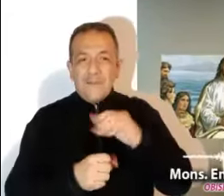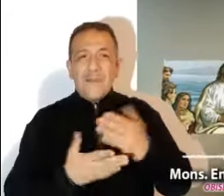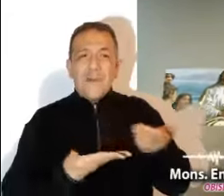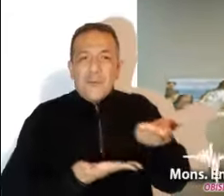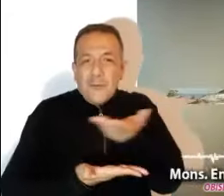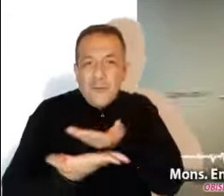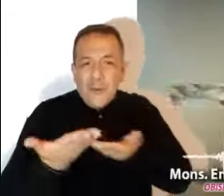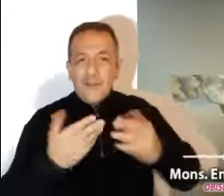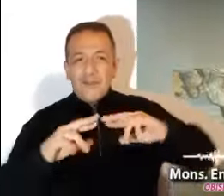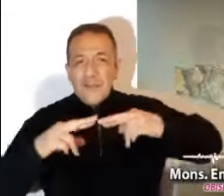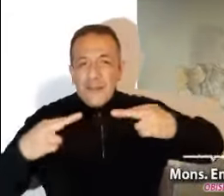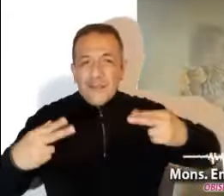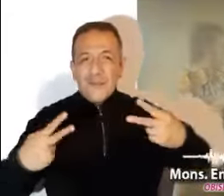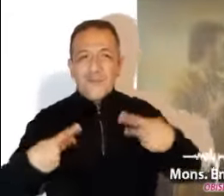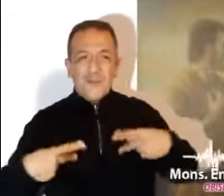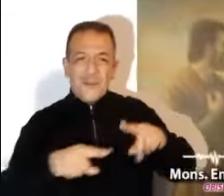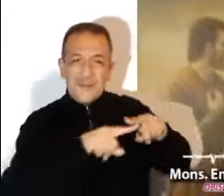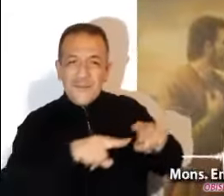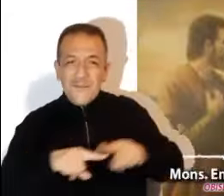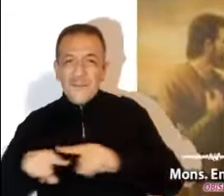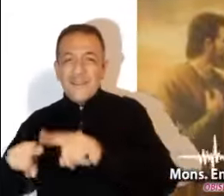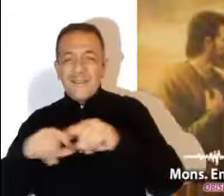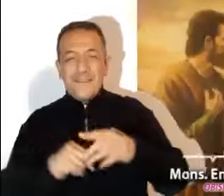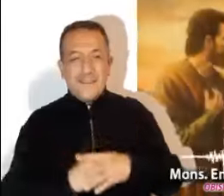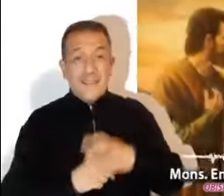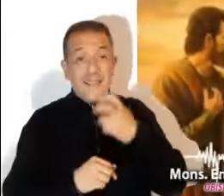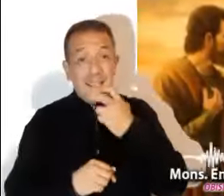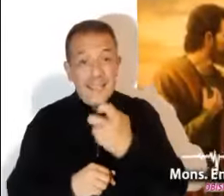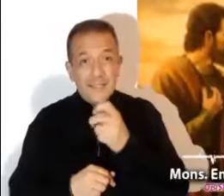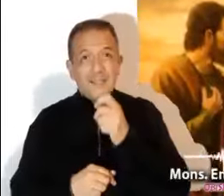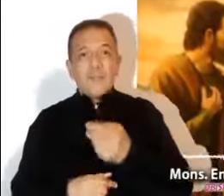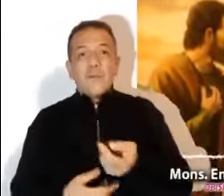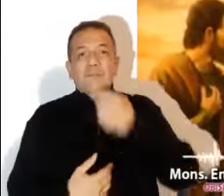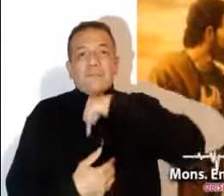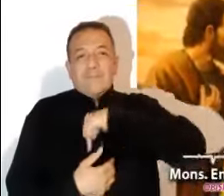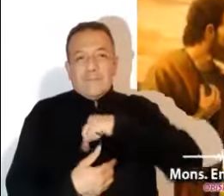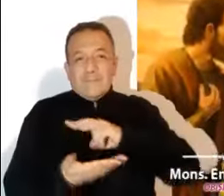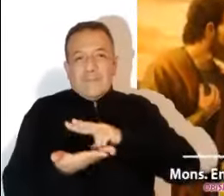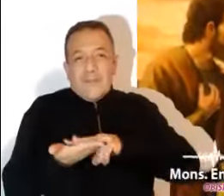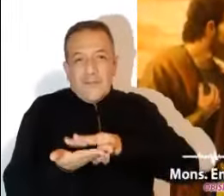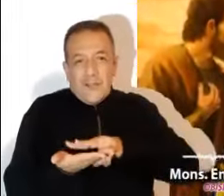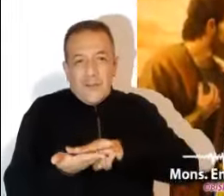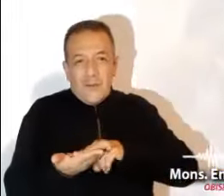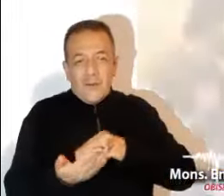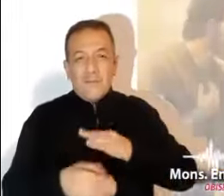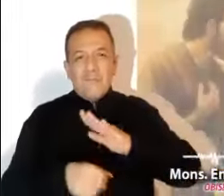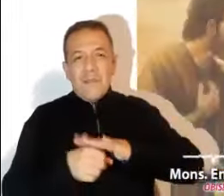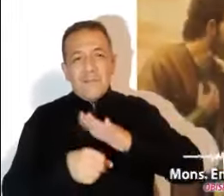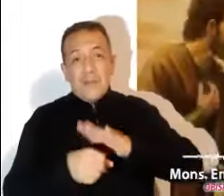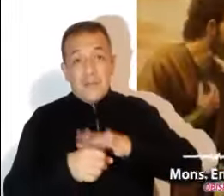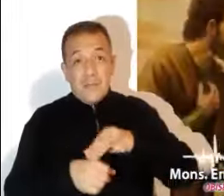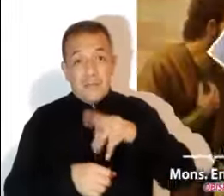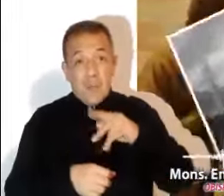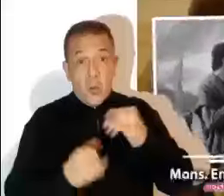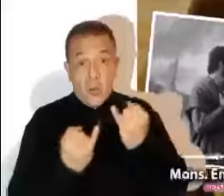demás. Esto nos lleva a llenar de valor la vida diaria. Pero si además lo